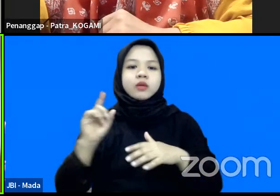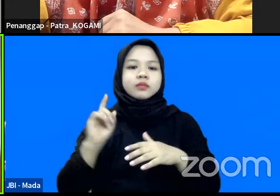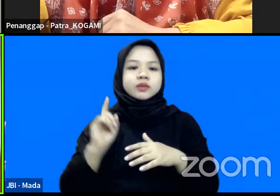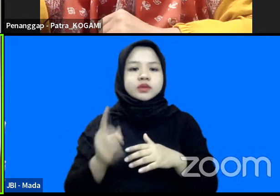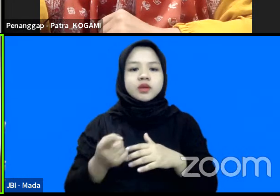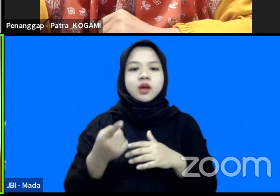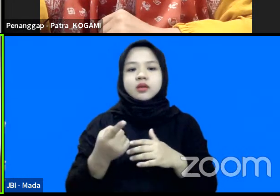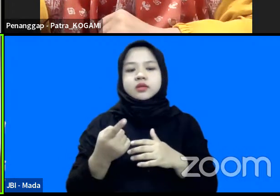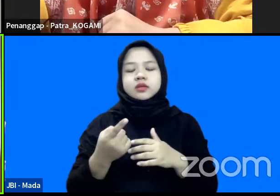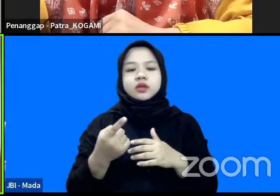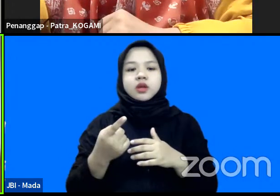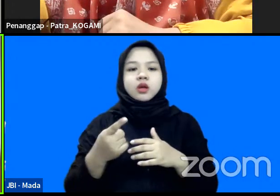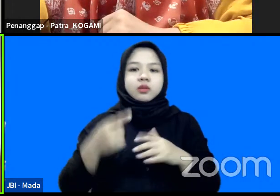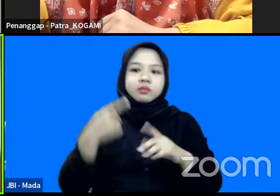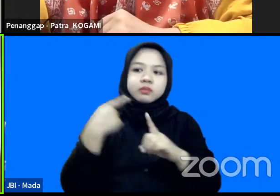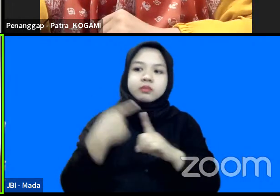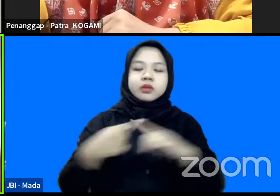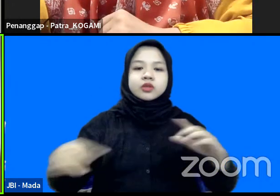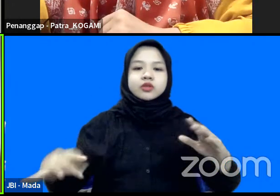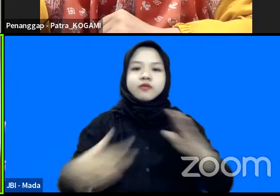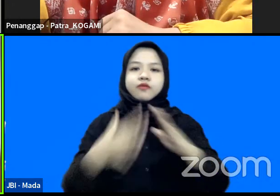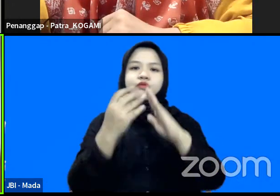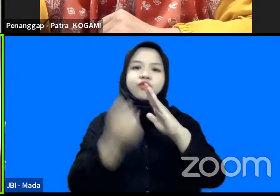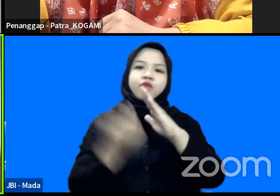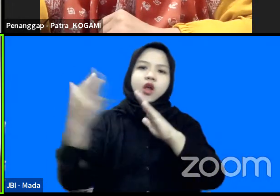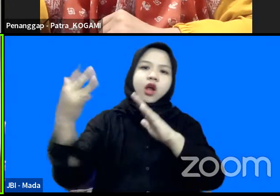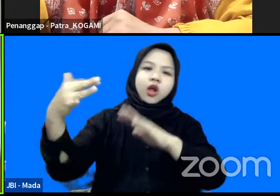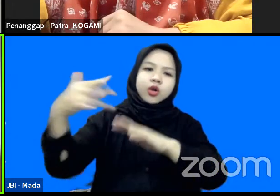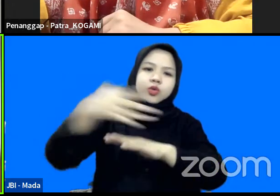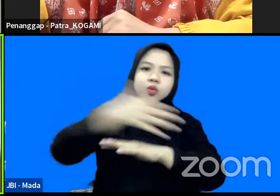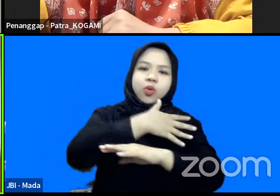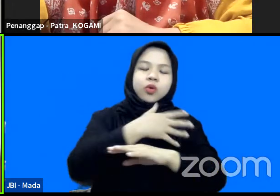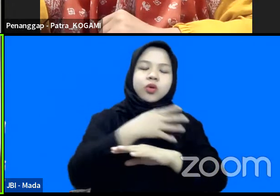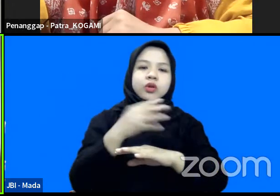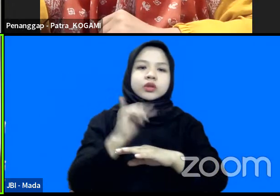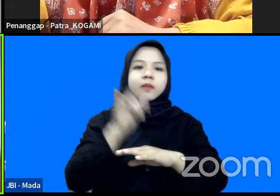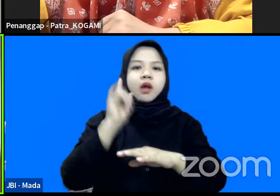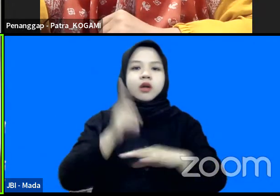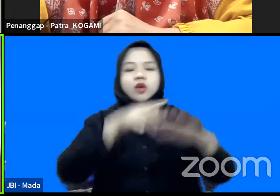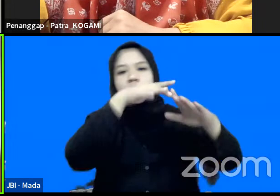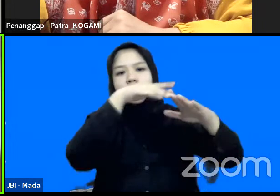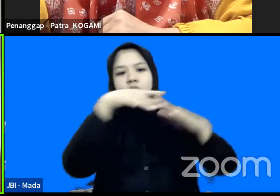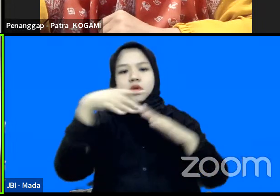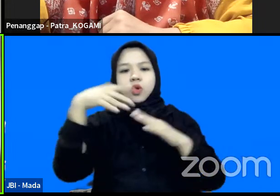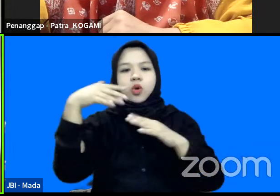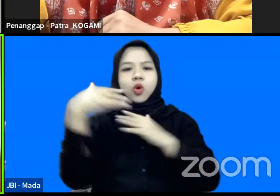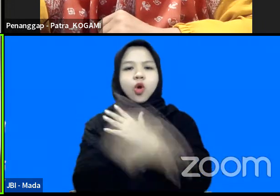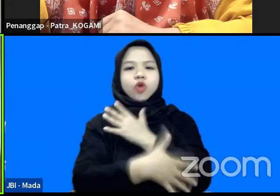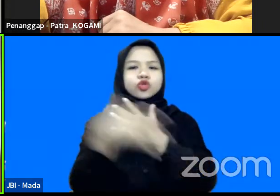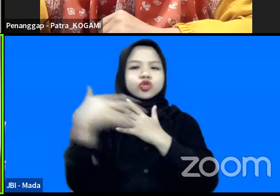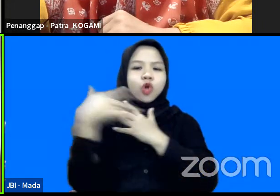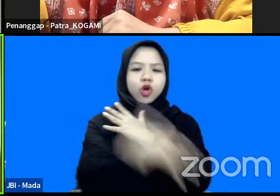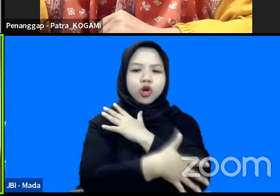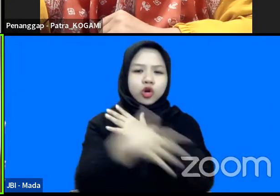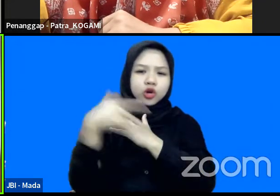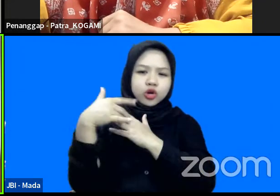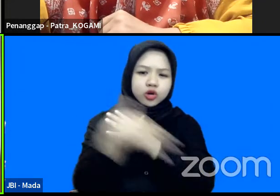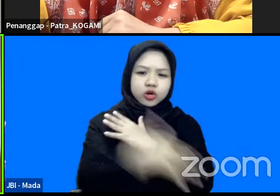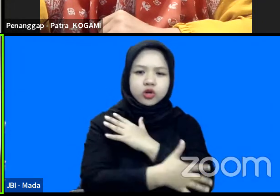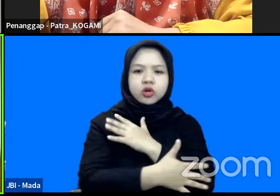vulkanologi dan longsoran landslide dan ini juga